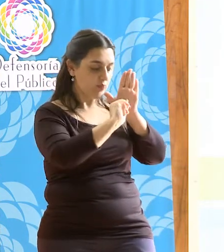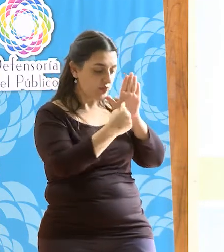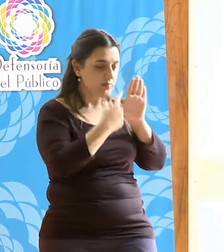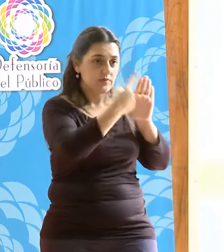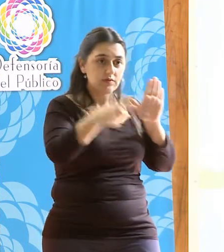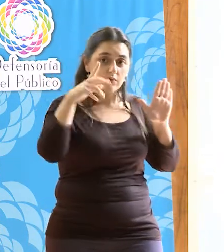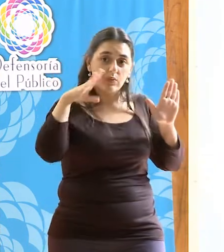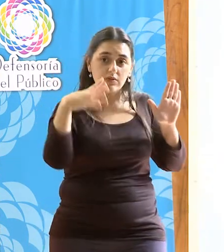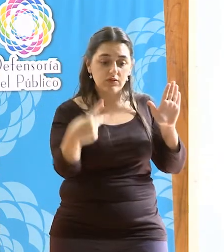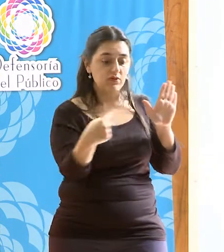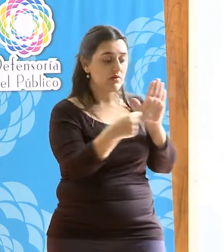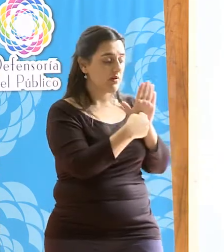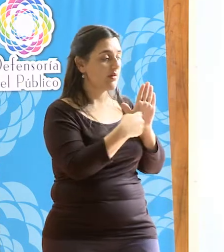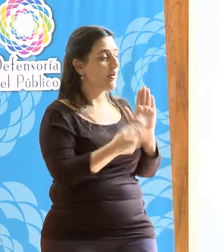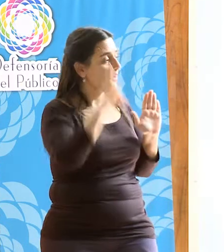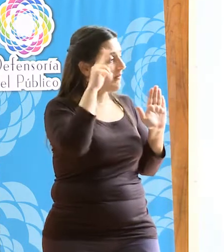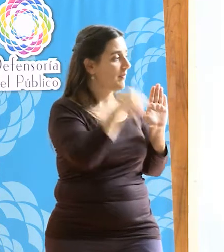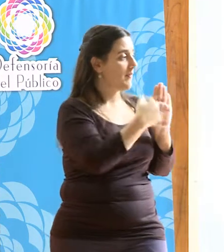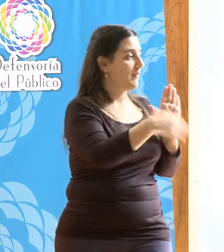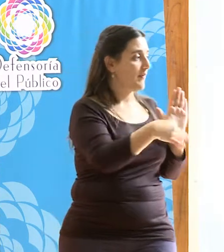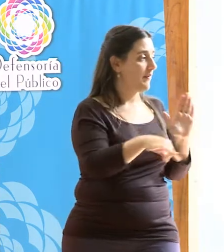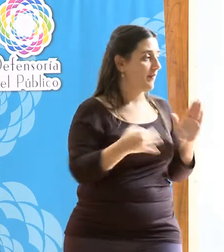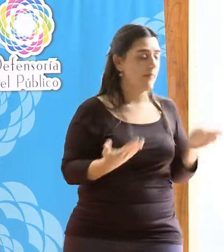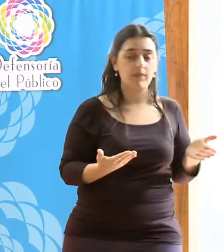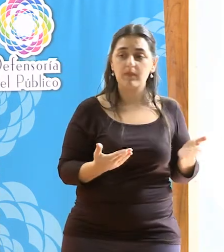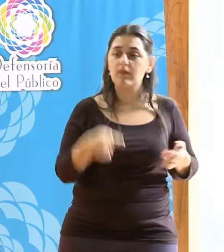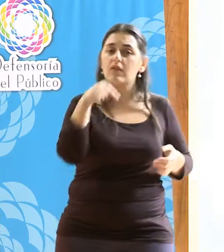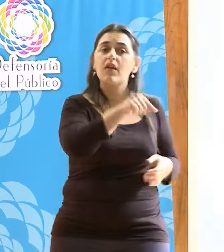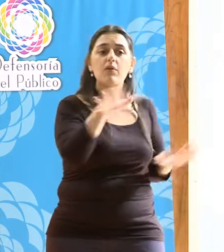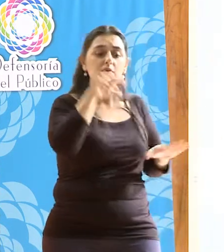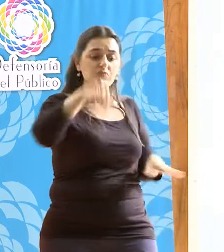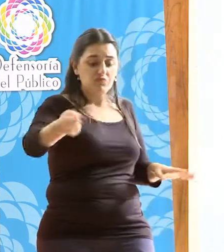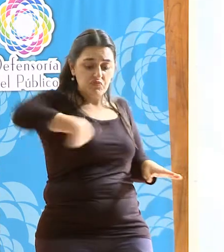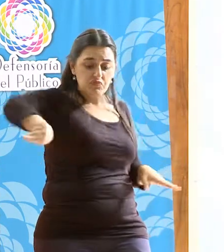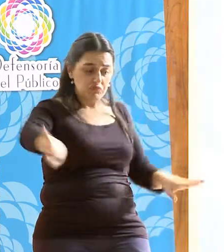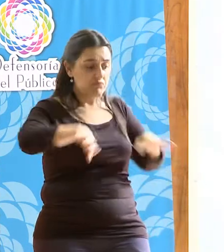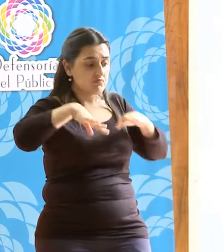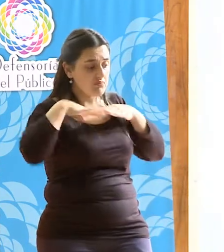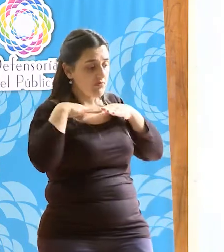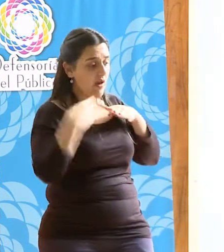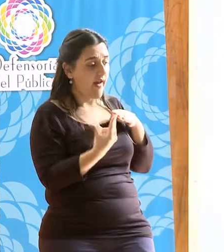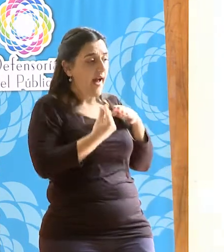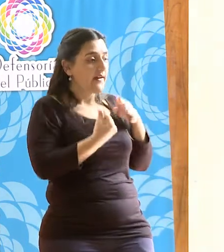esta forma, como público, podremos tener mejor calidad de comunicación.